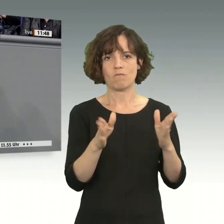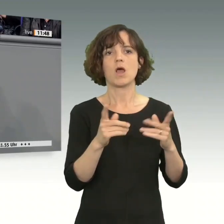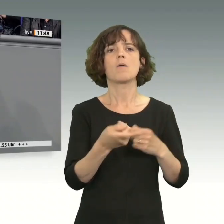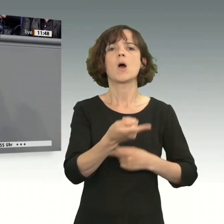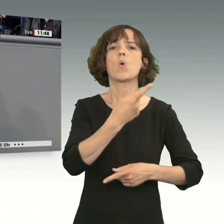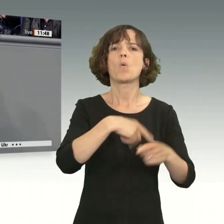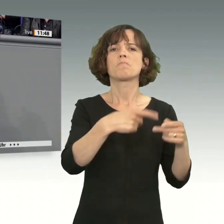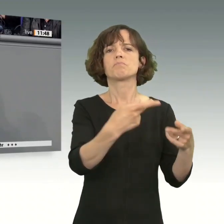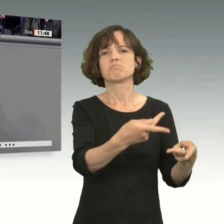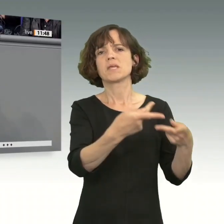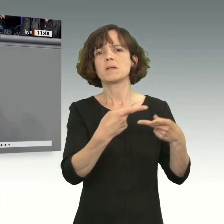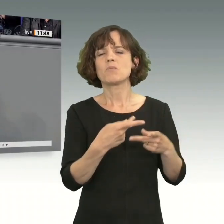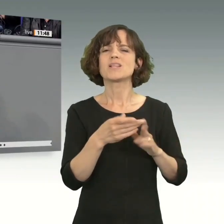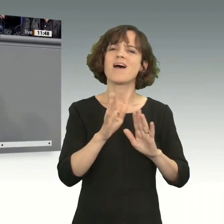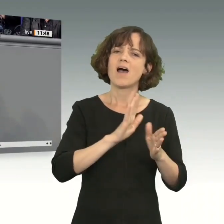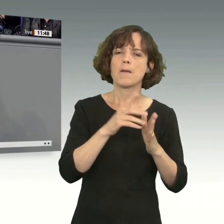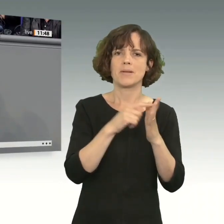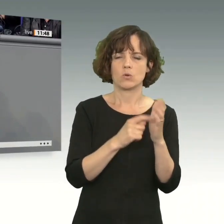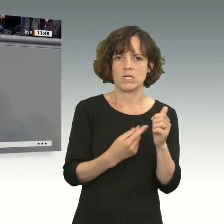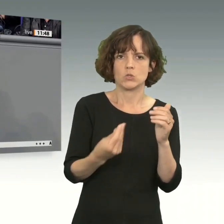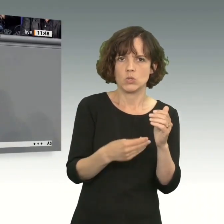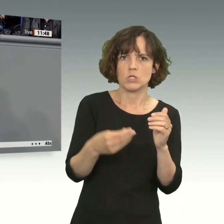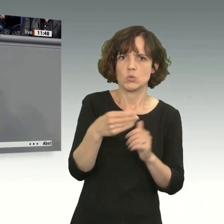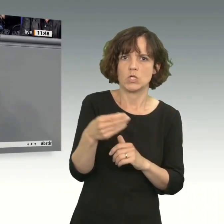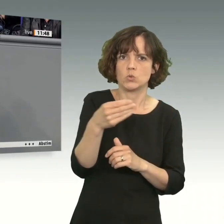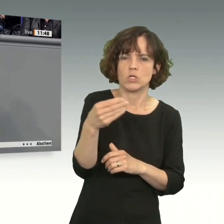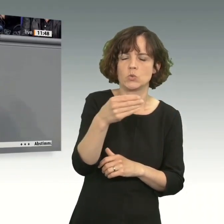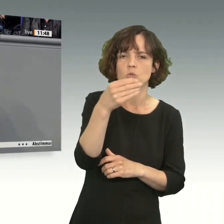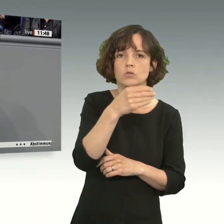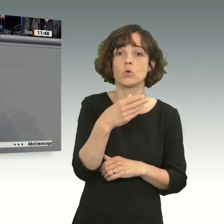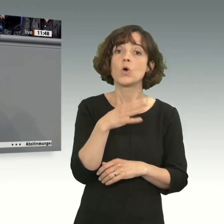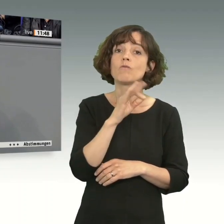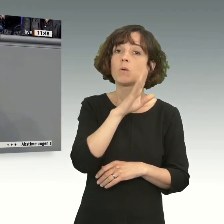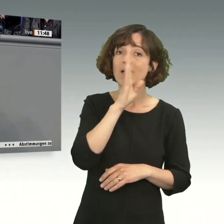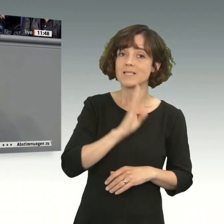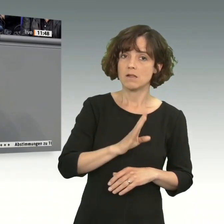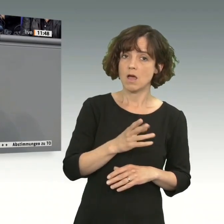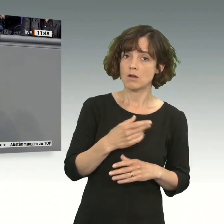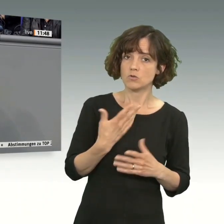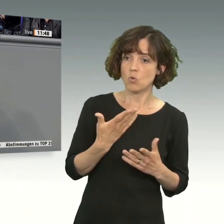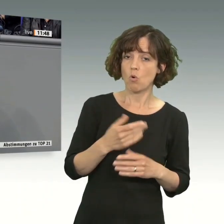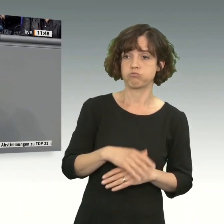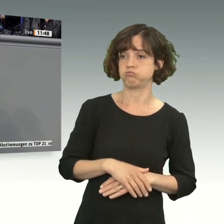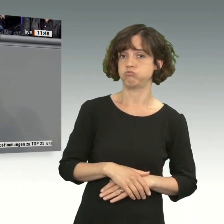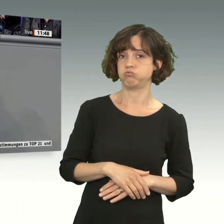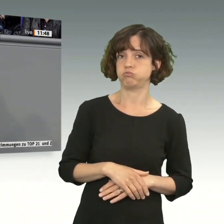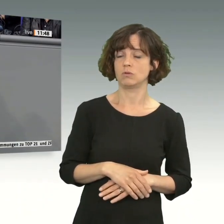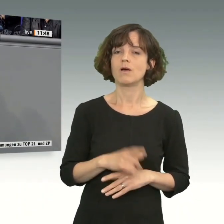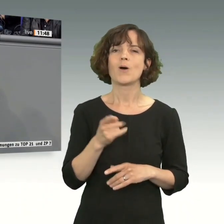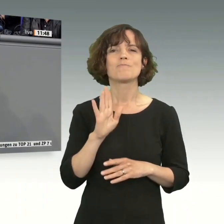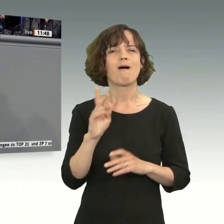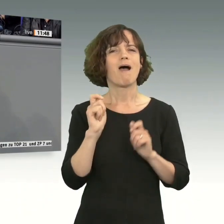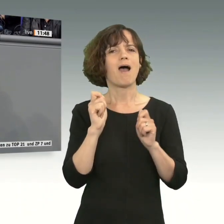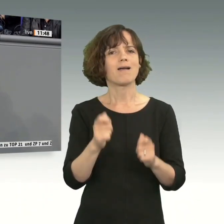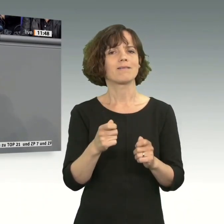Agrarimporten, da machen wir noch eine Bedingung, noch eine Bedingung, noch eine Bedingung drauf. Und das ist für die Brasilianer natürlich nicht attraktiv. auch in Ihrem Antrag